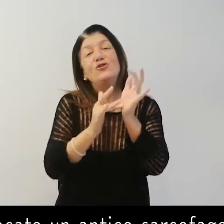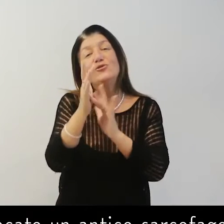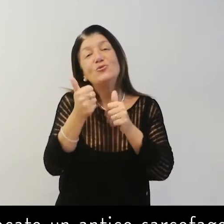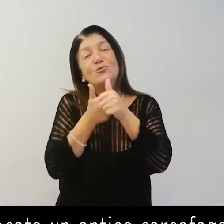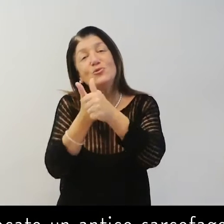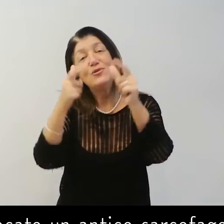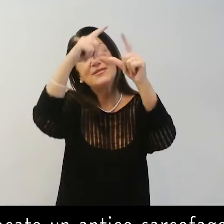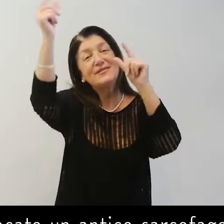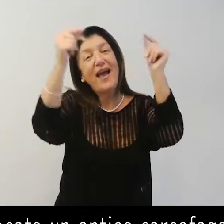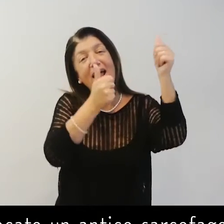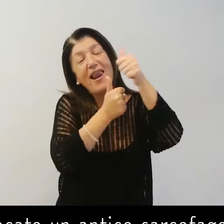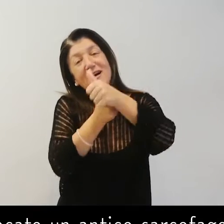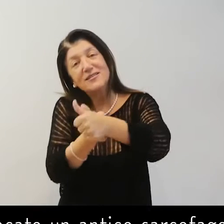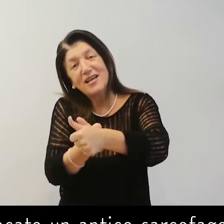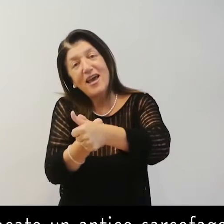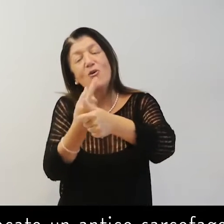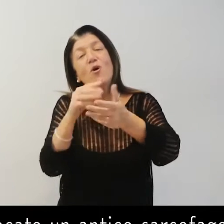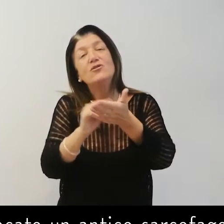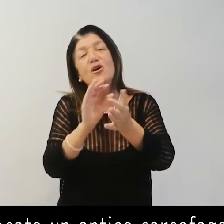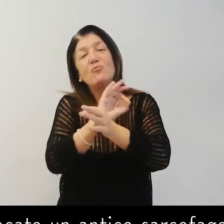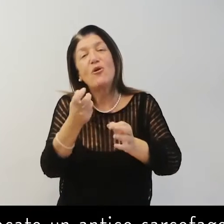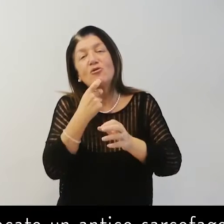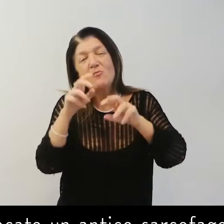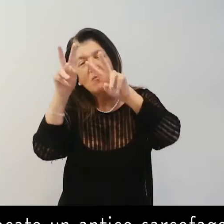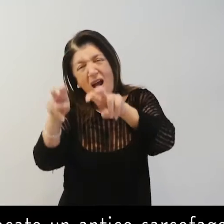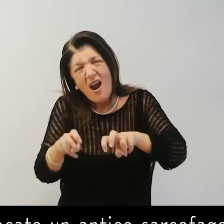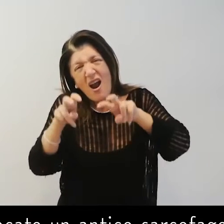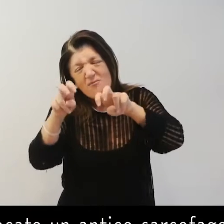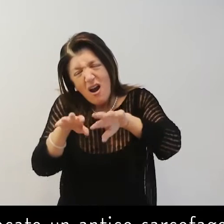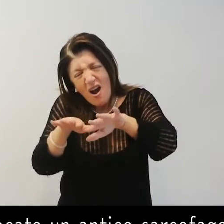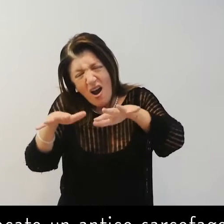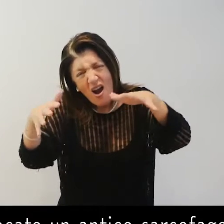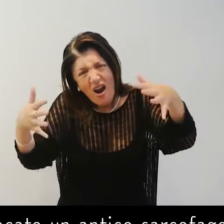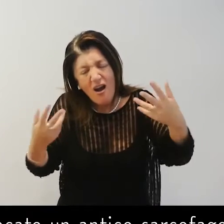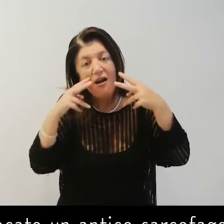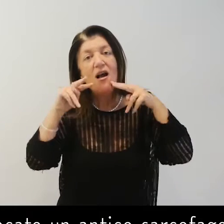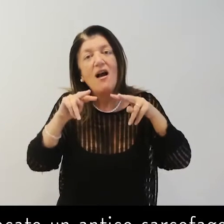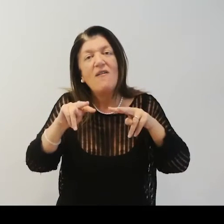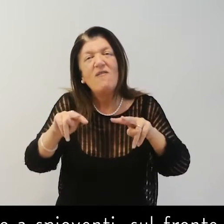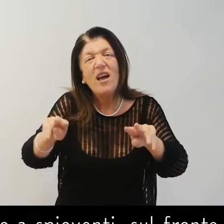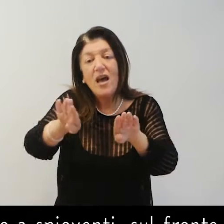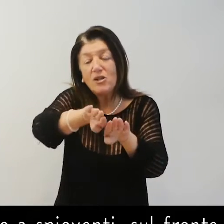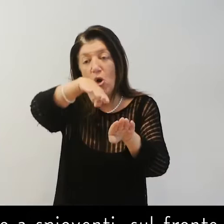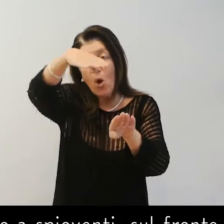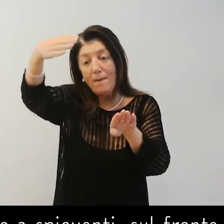antico sarcopago romano, scavato in un unico blocco di marmo, con coperchio a